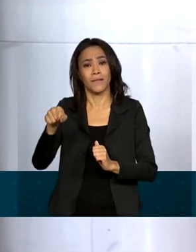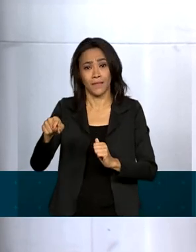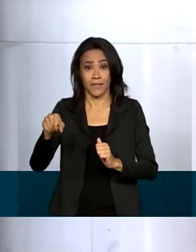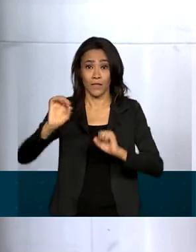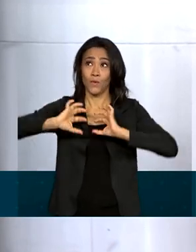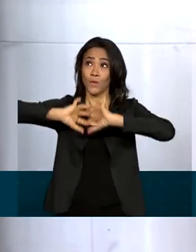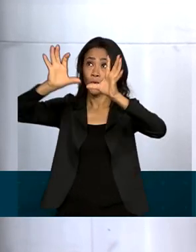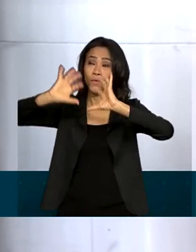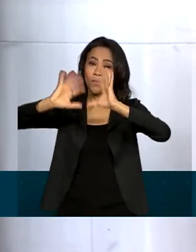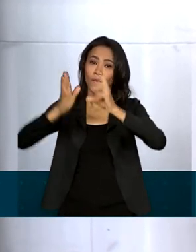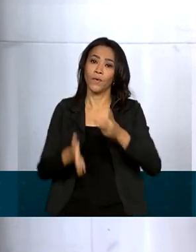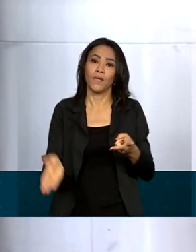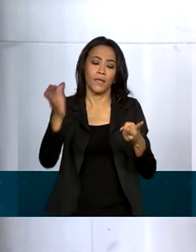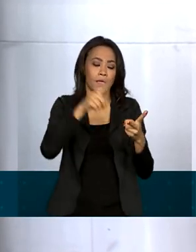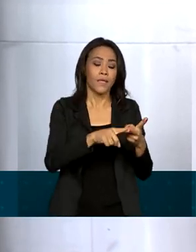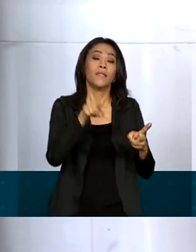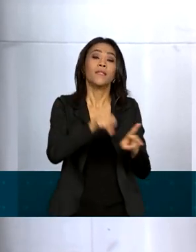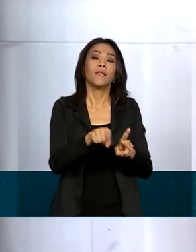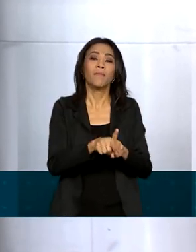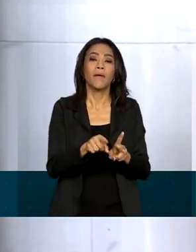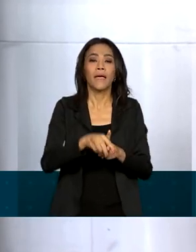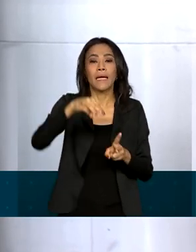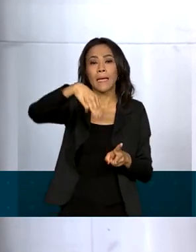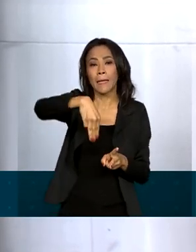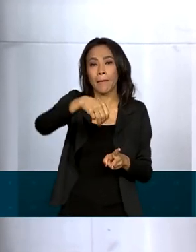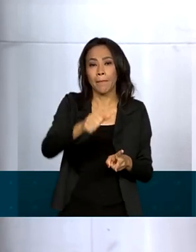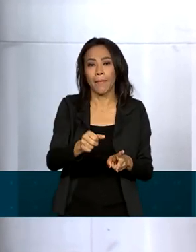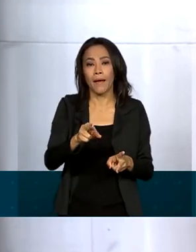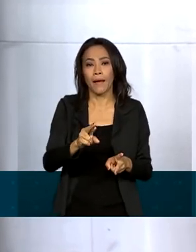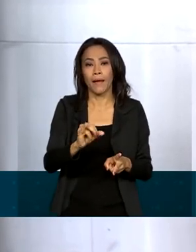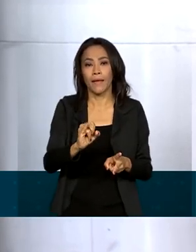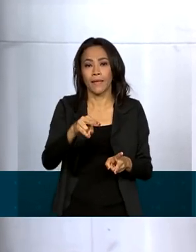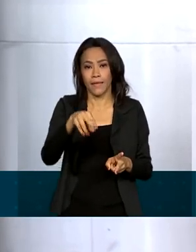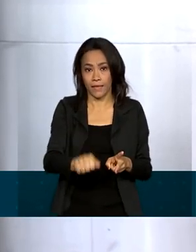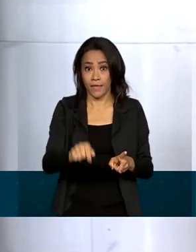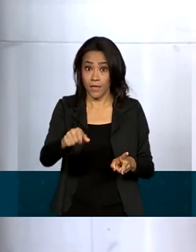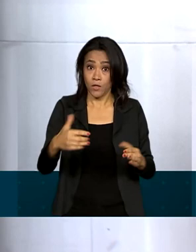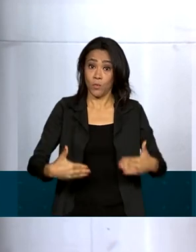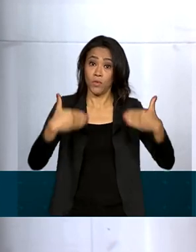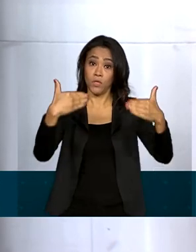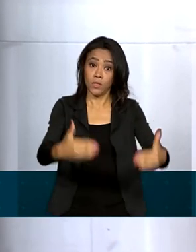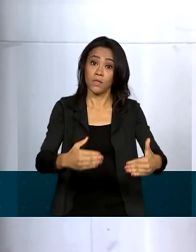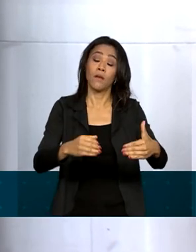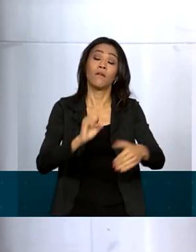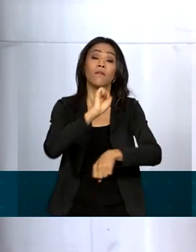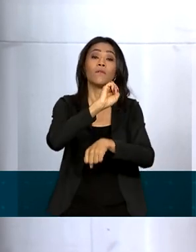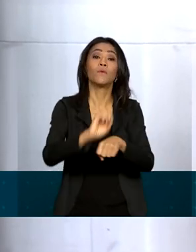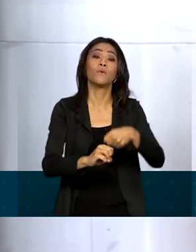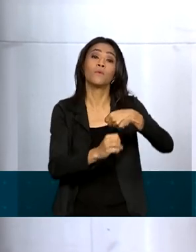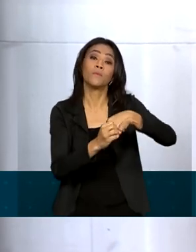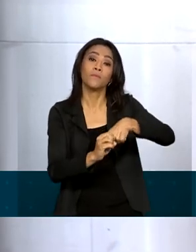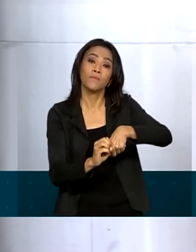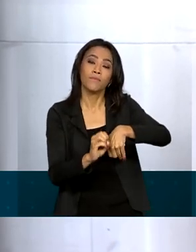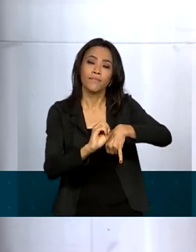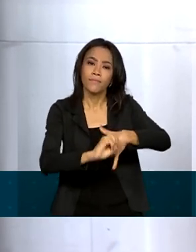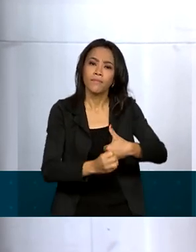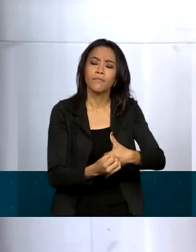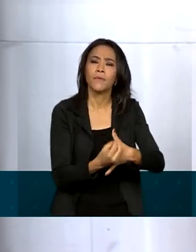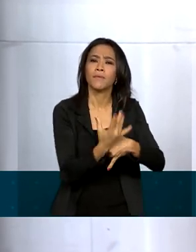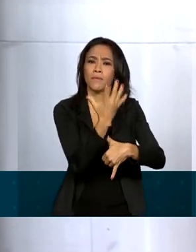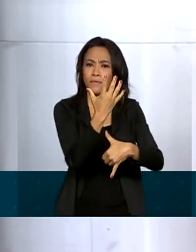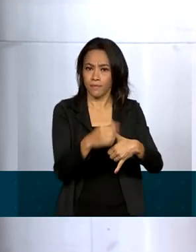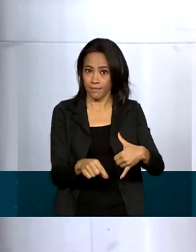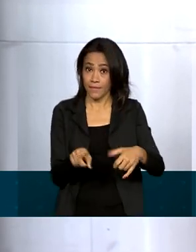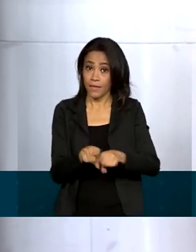de Marina Silva, no Ministério do Meio Ambiente. Está marcada também para hoje a transmissão de cargo do vice-presidente